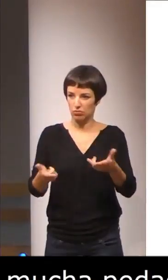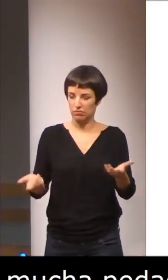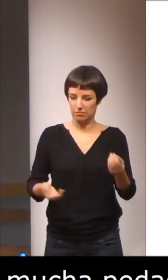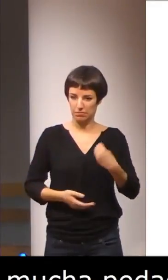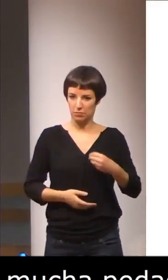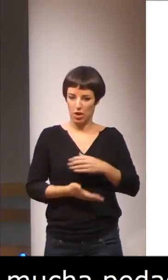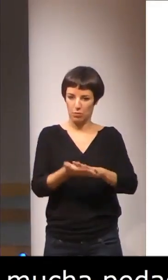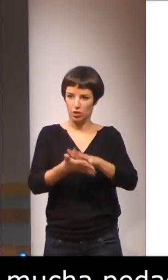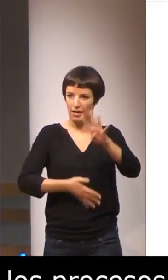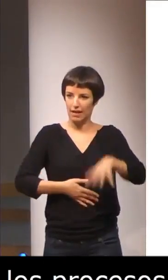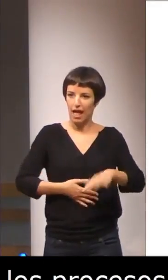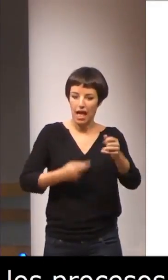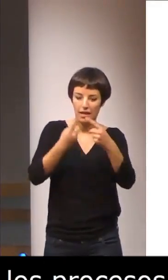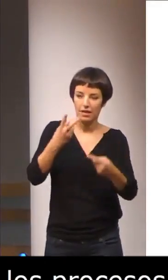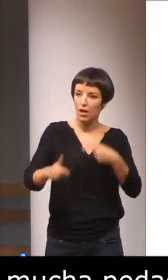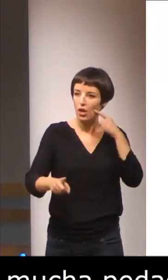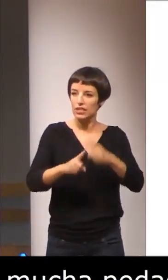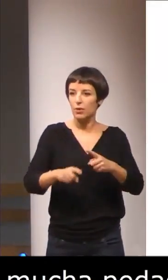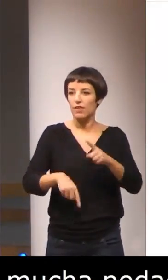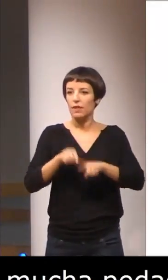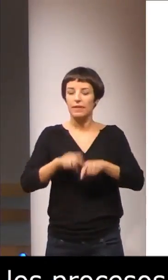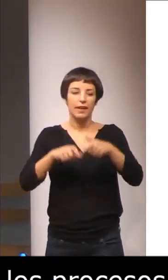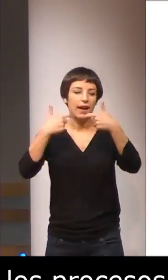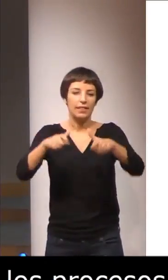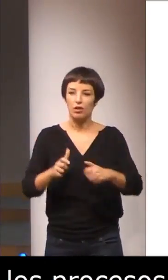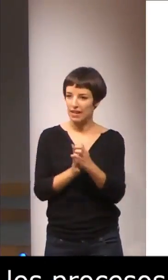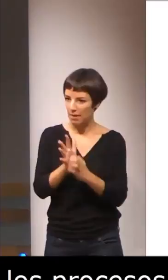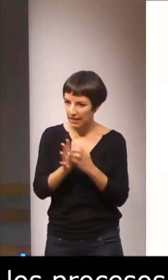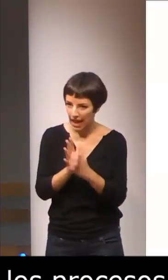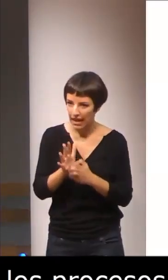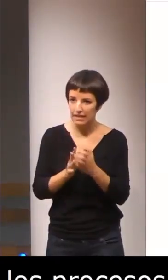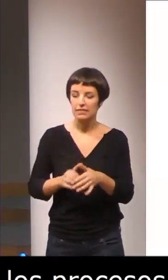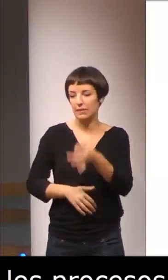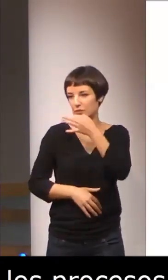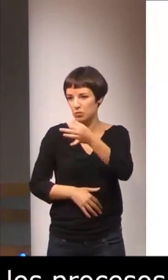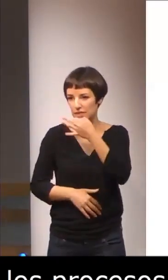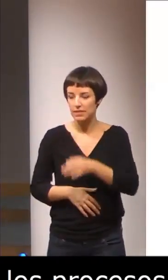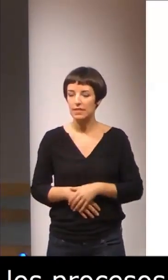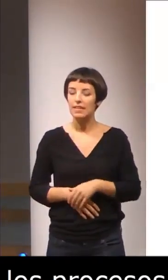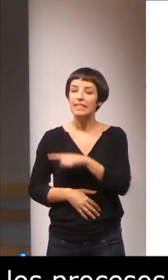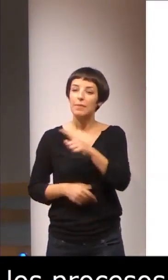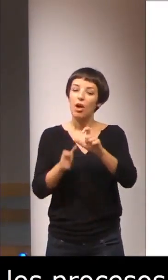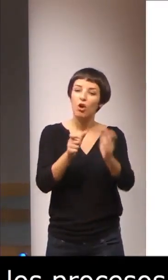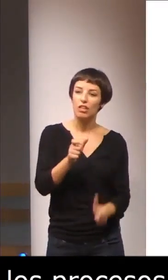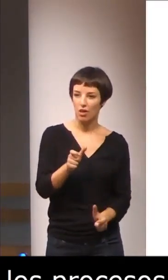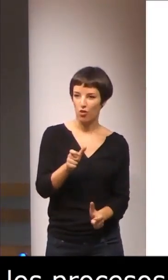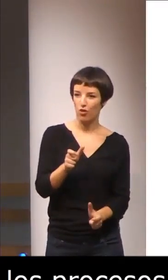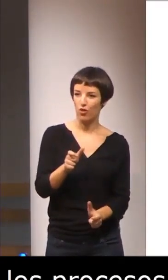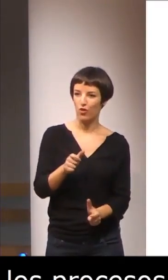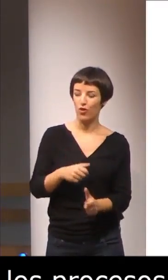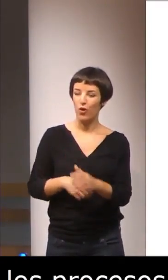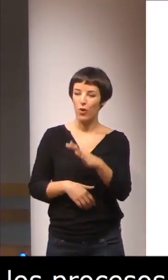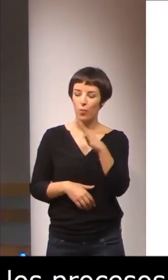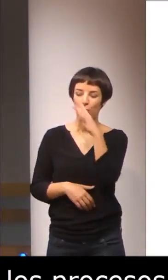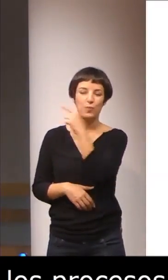la lengua de signos catalana para la expresión de las categorías gramaticales y discursivas, y un glosario de terminología, porque aquí también